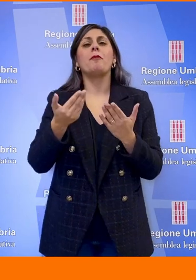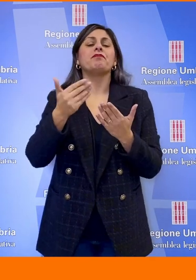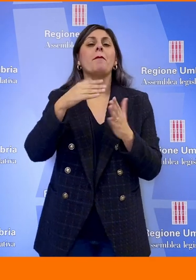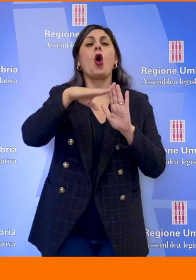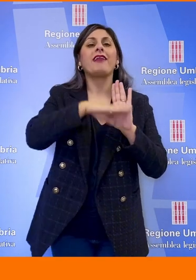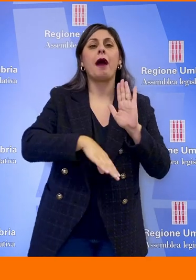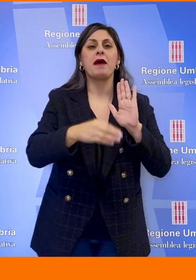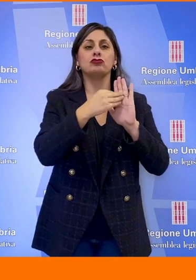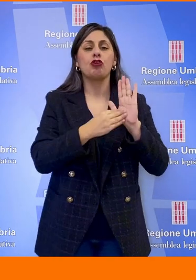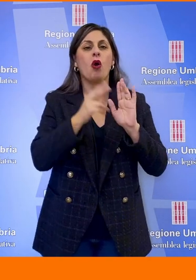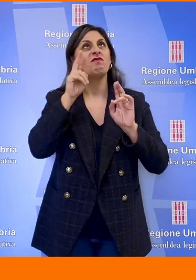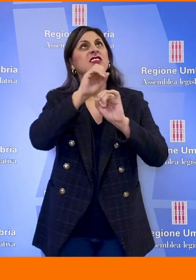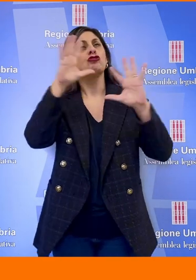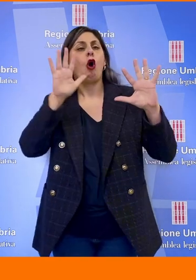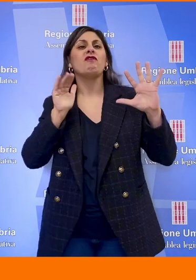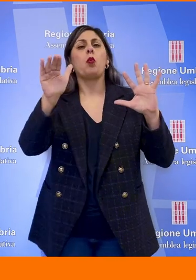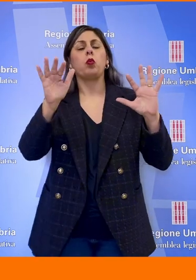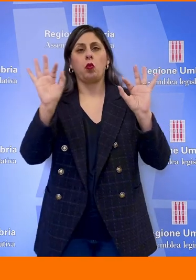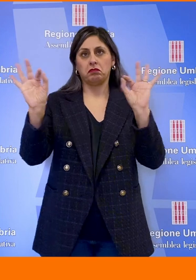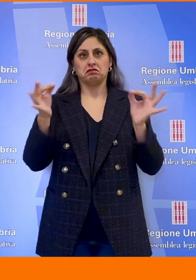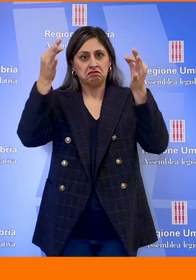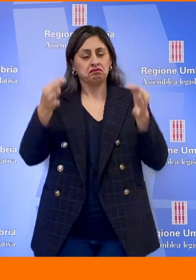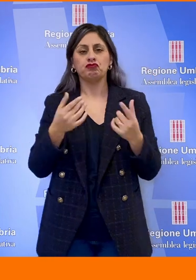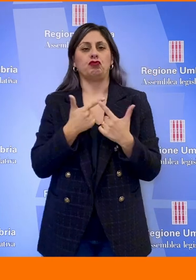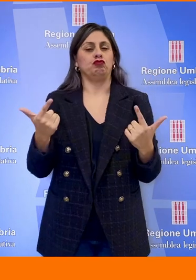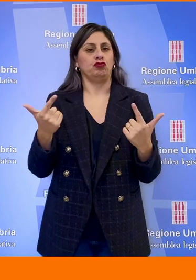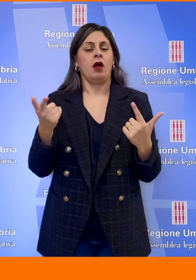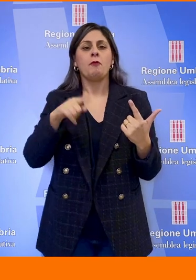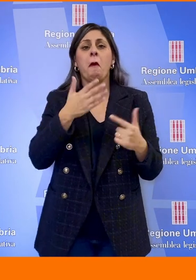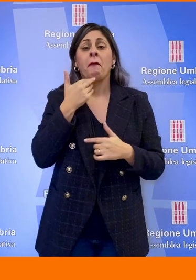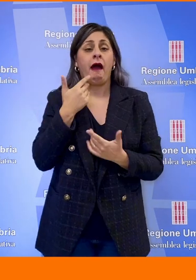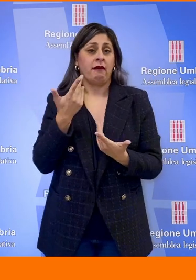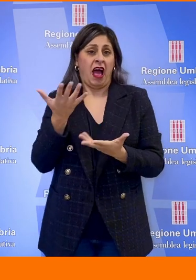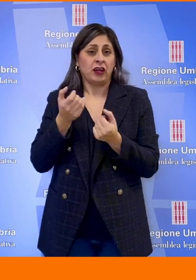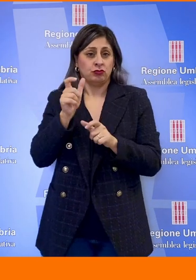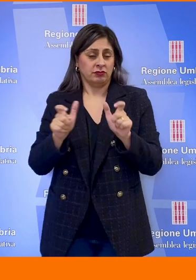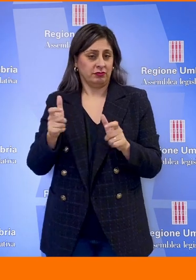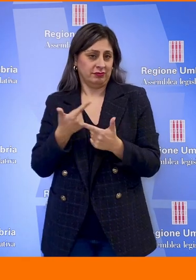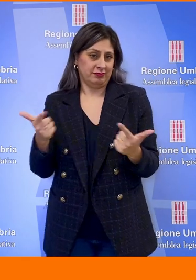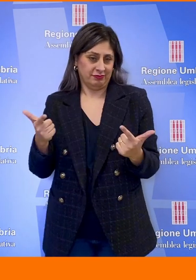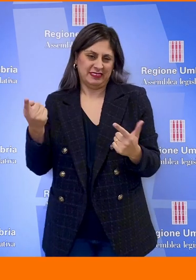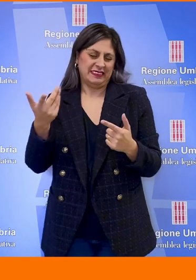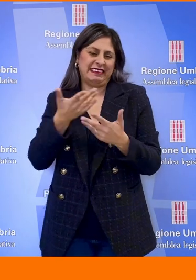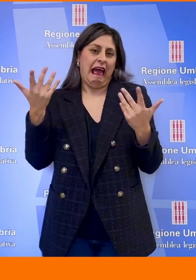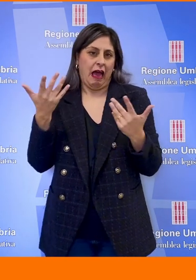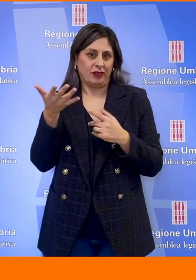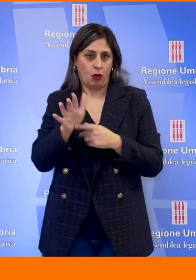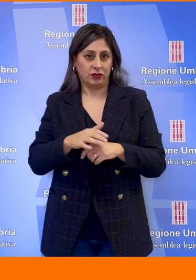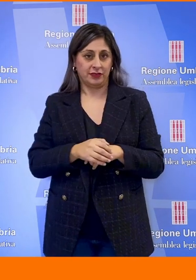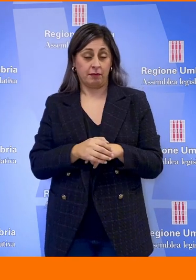quindi di visione per il futuro e quindi anche le mancate assunzioni lo stanno testimoniando. In questi giorni il tema molto caldo è